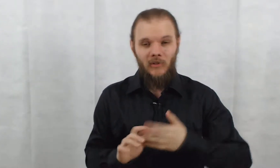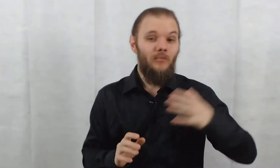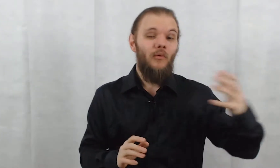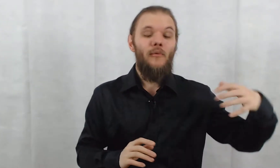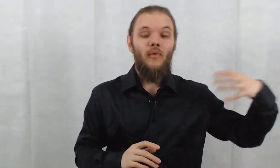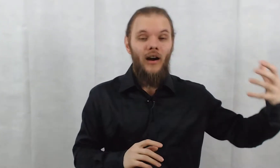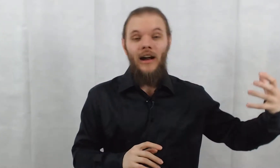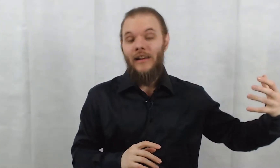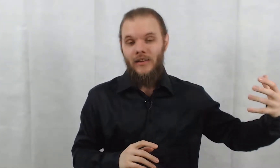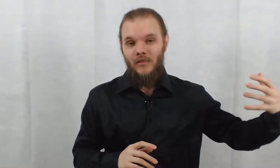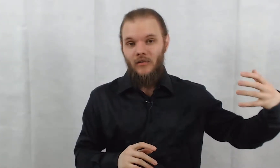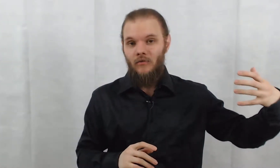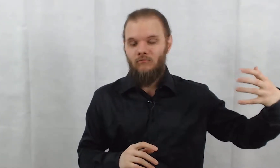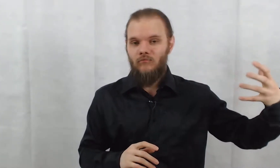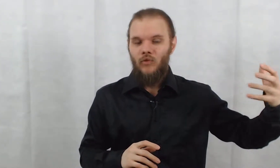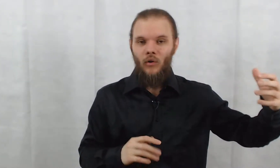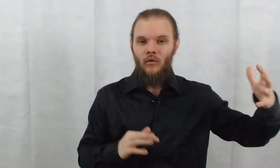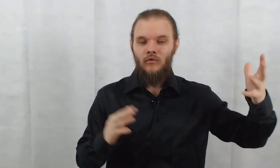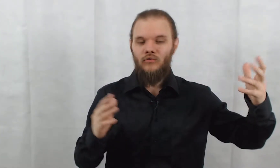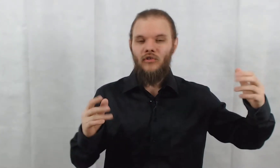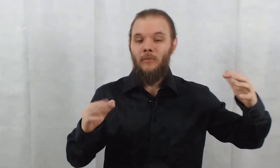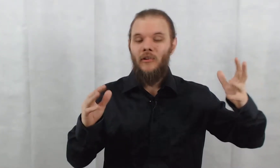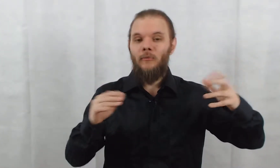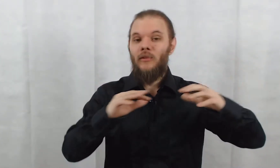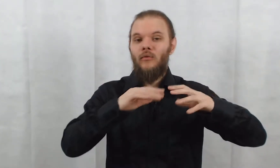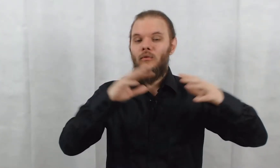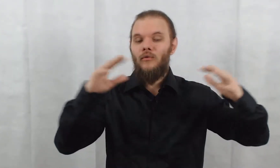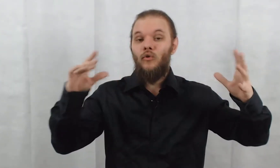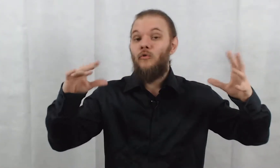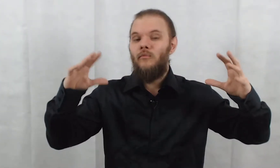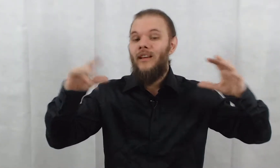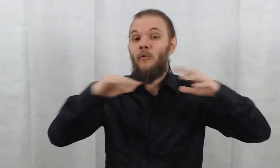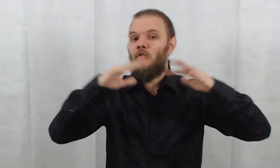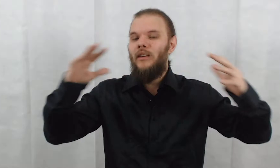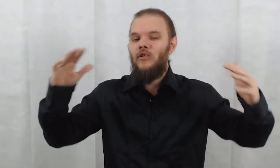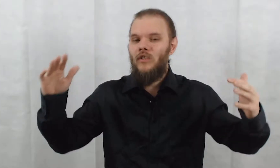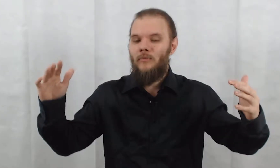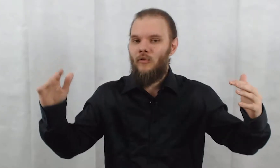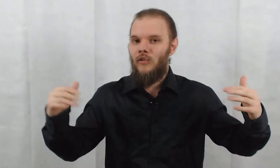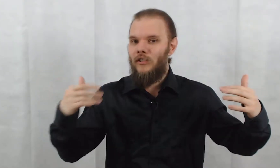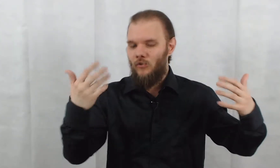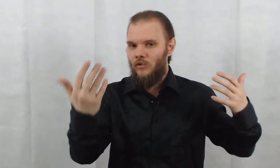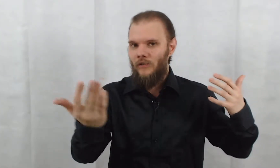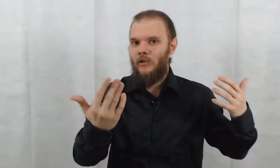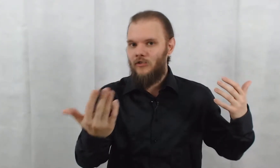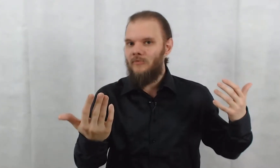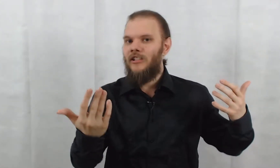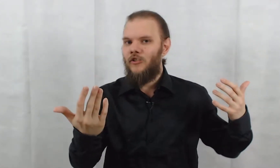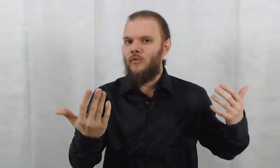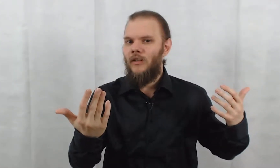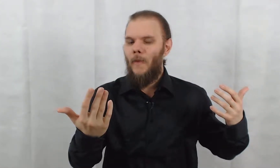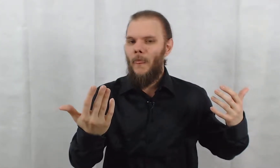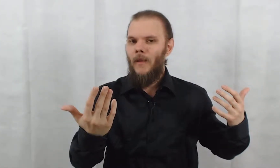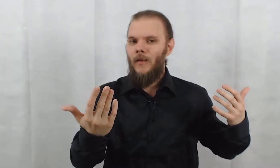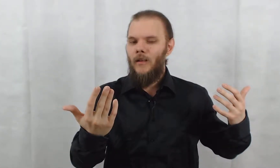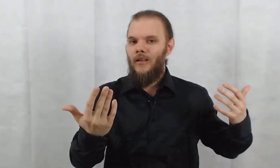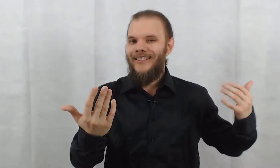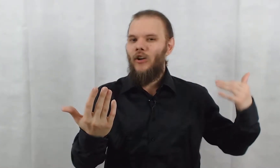début, voit Alec dans, je ne pas, une espèce de truc d'un monde spirituel, puisqu'il discute avec le type qui l'a tué. Ce qui leur